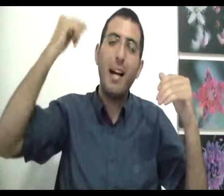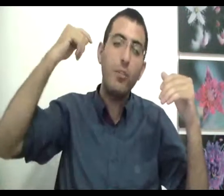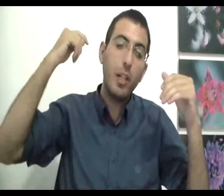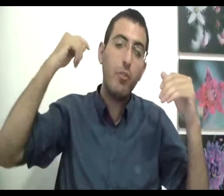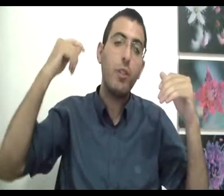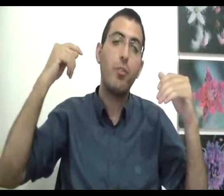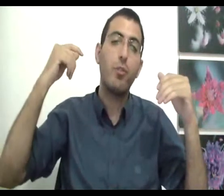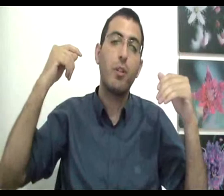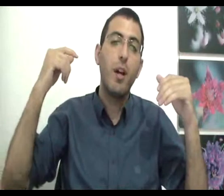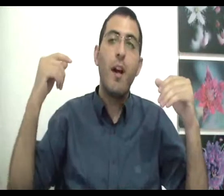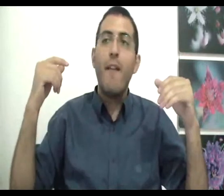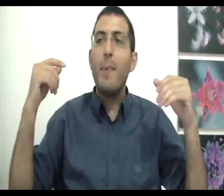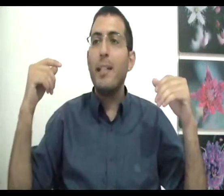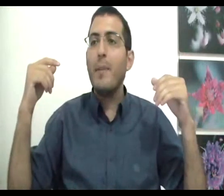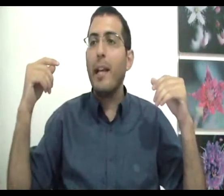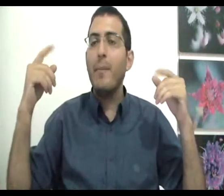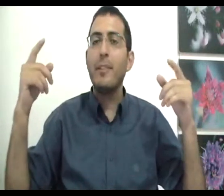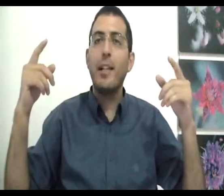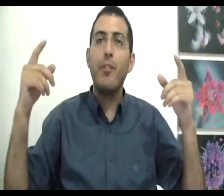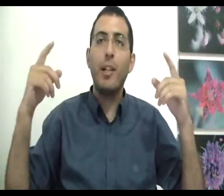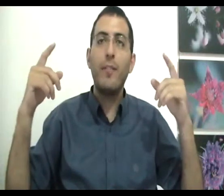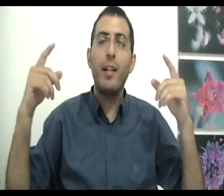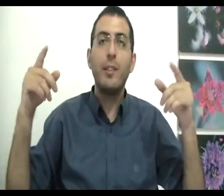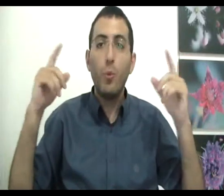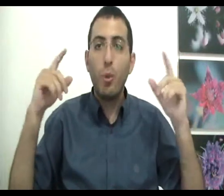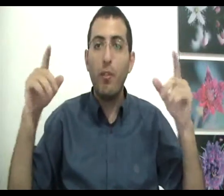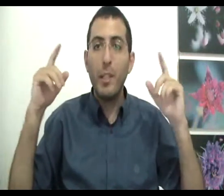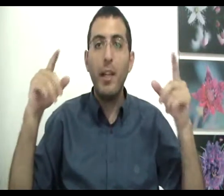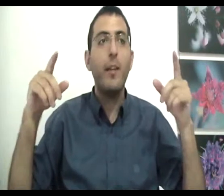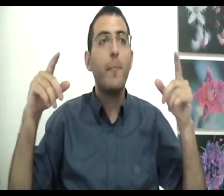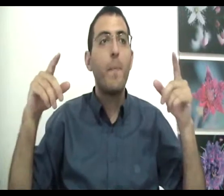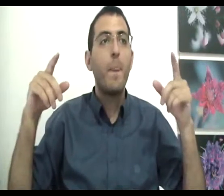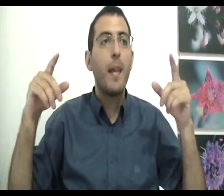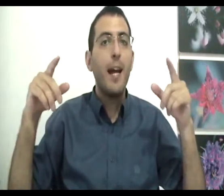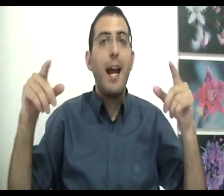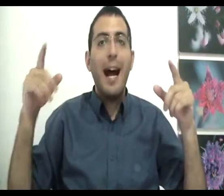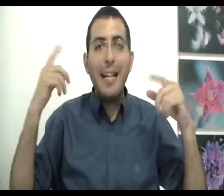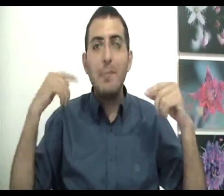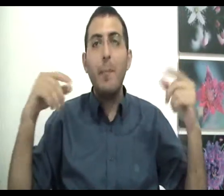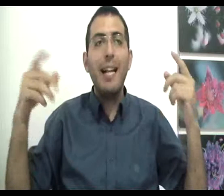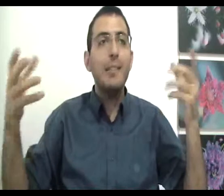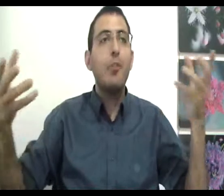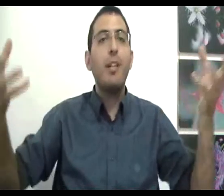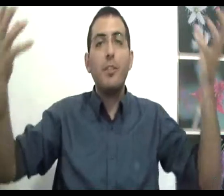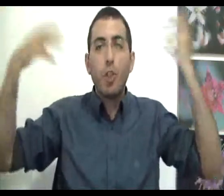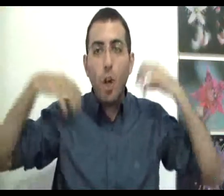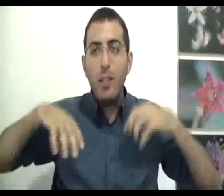הראשון הראשון הראשון ו בן אדם יגיע למסקנה שהדבר הזה הוא טוב אמיתי אז במילה זה משנית כל